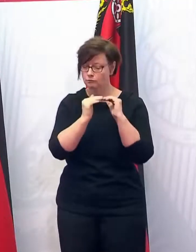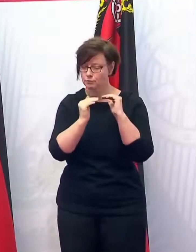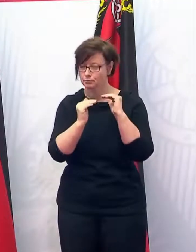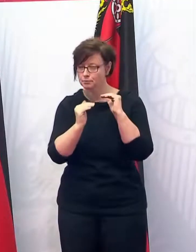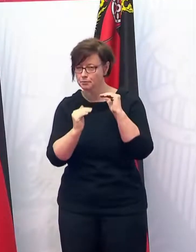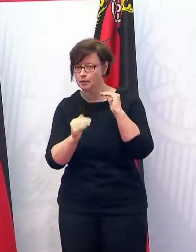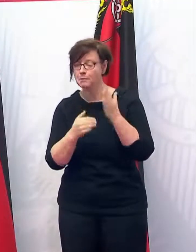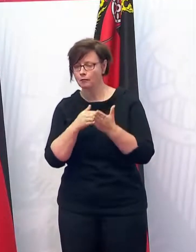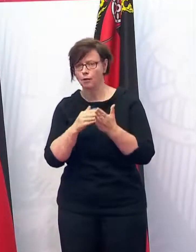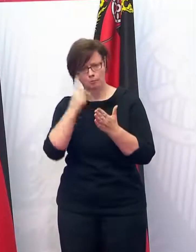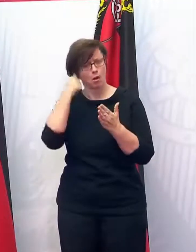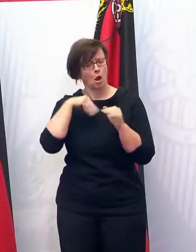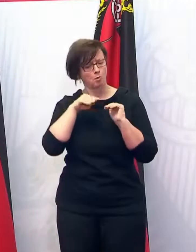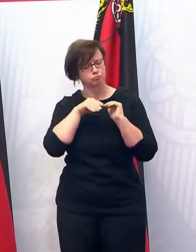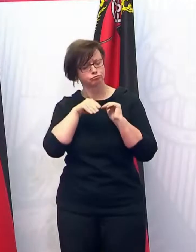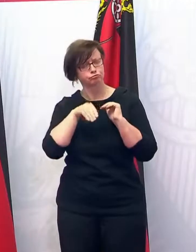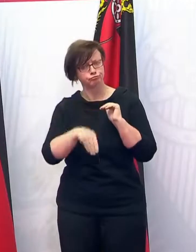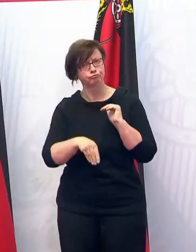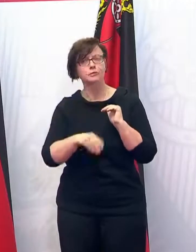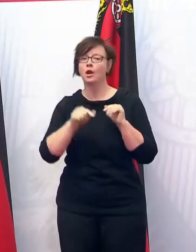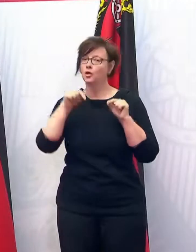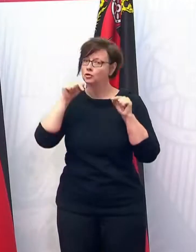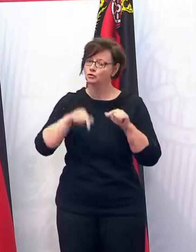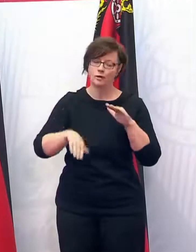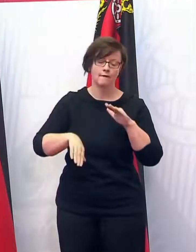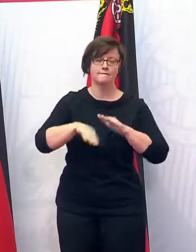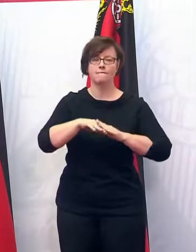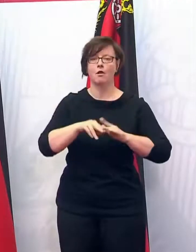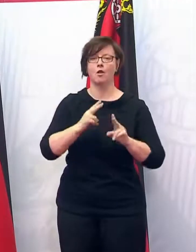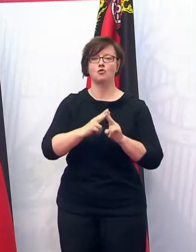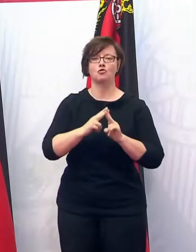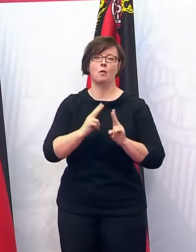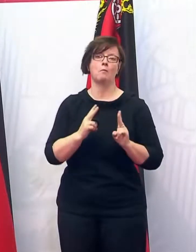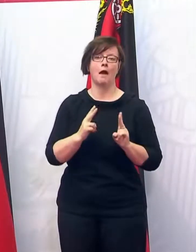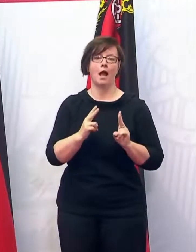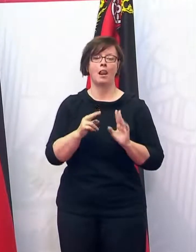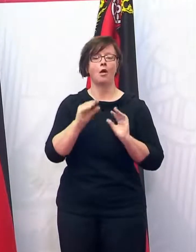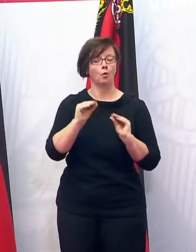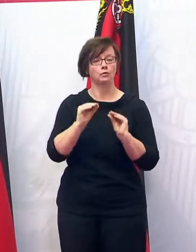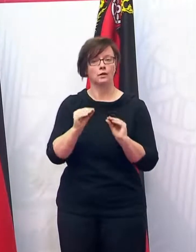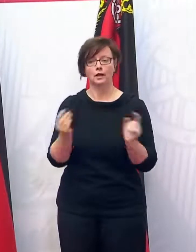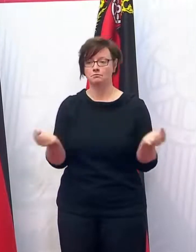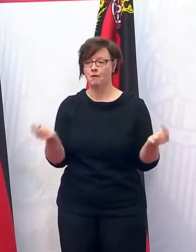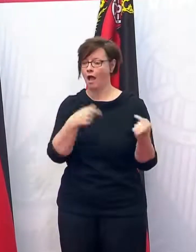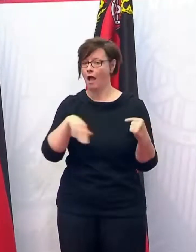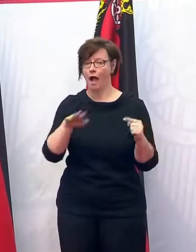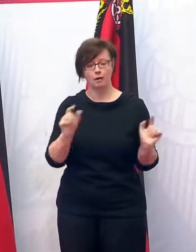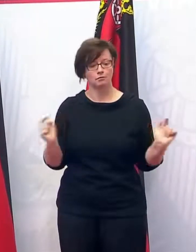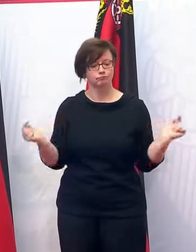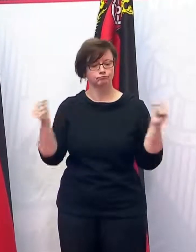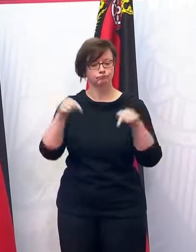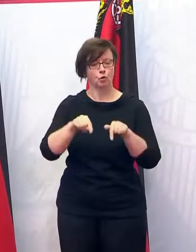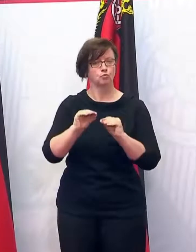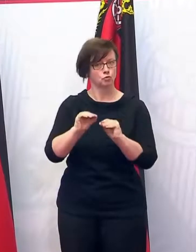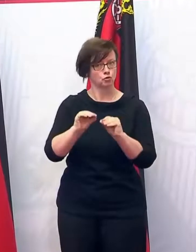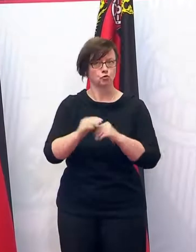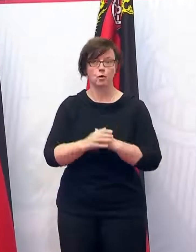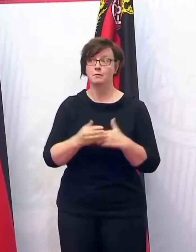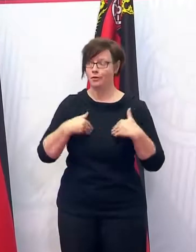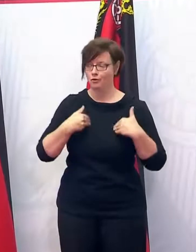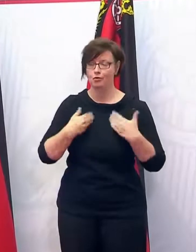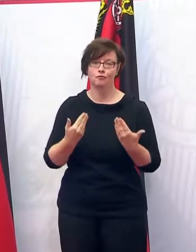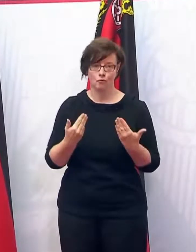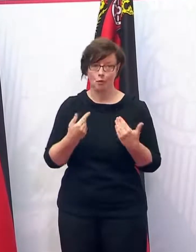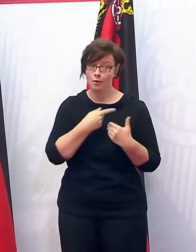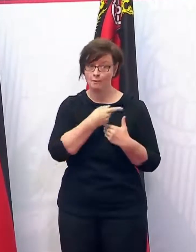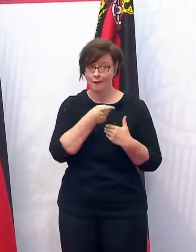weitergeht, davon gehen wir aber aus, es dann direkt in den Vollunterricht geht, in den Präsenzunterricht geht. Auch darüber sind wir sehr froh. Darüber, glaube